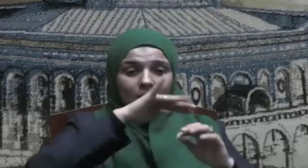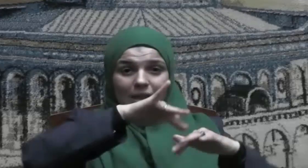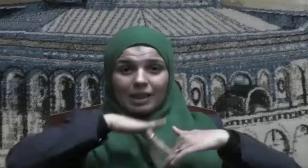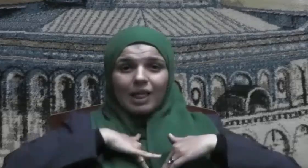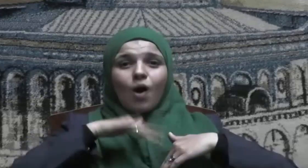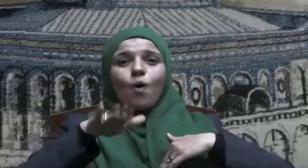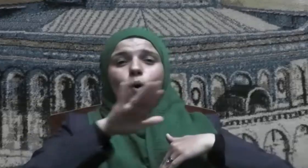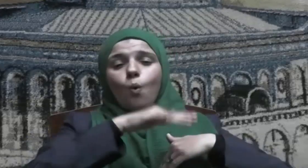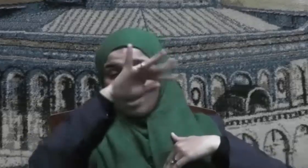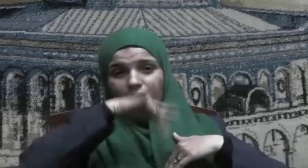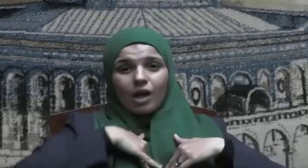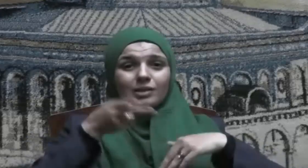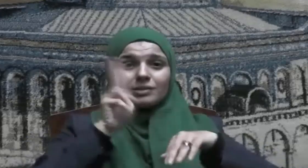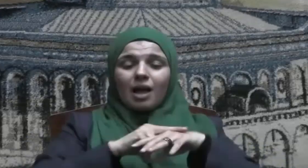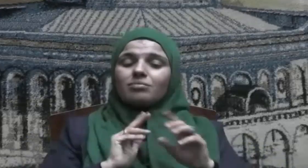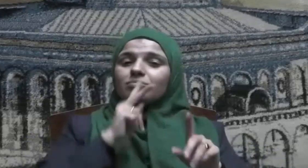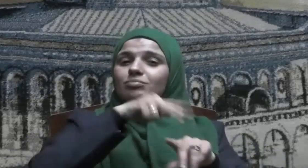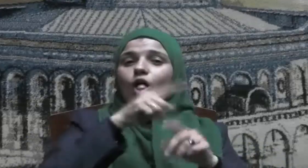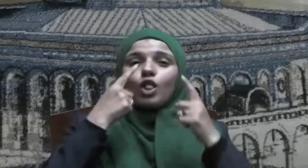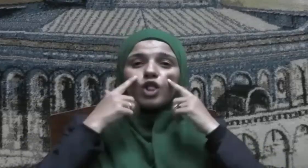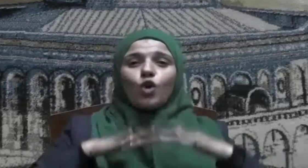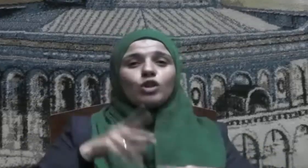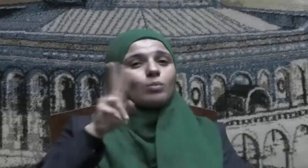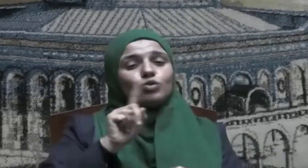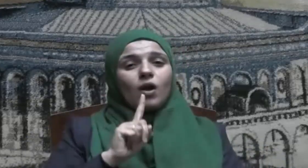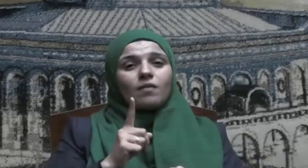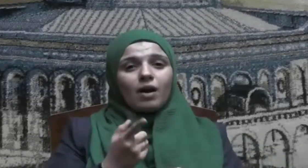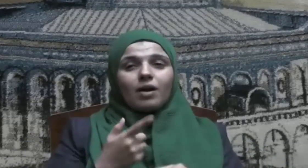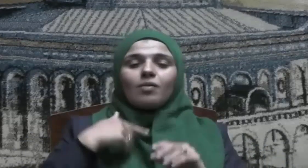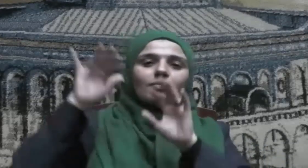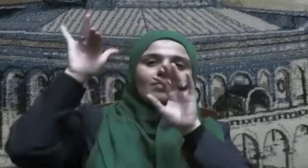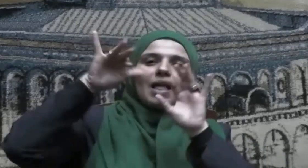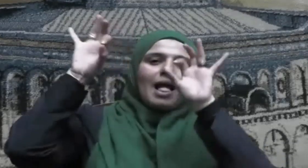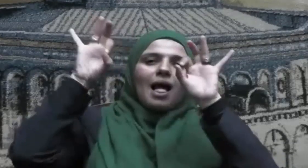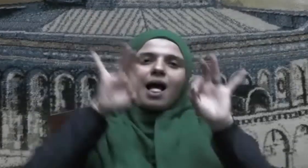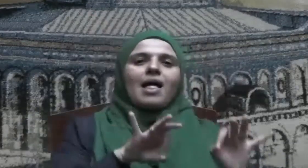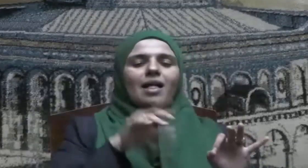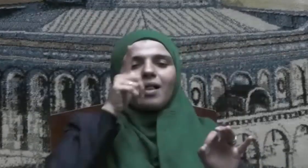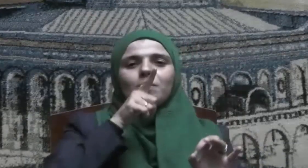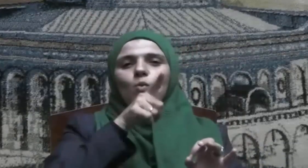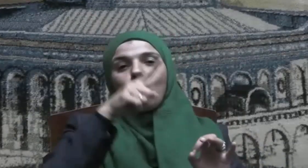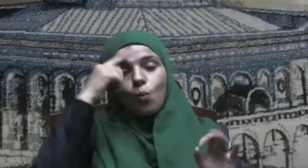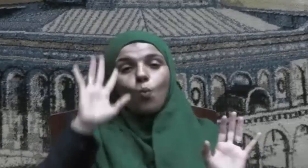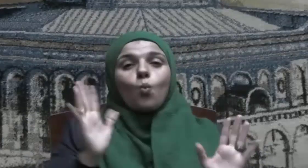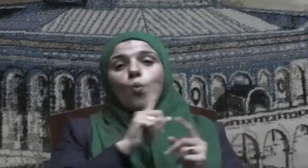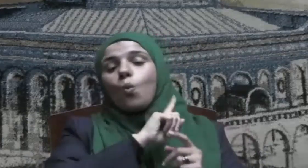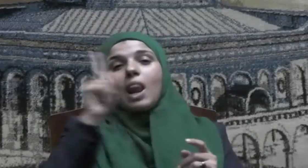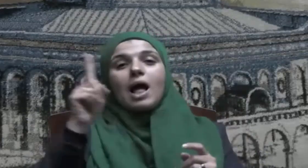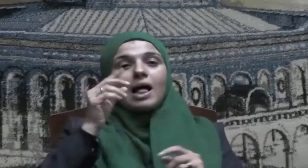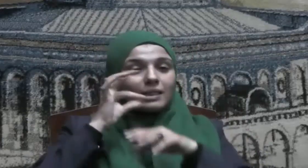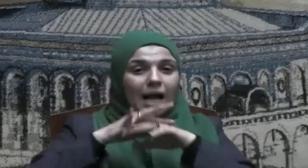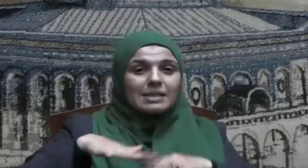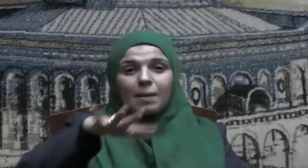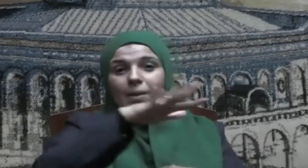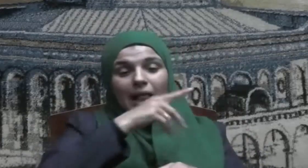يرجعون قال وأنزهت هذه الآية وَلَا تَحْسَمَنَّ الَّذِينَ قُتِلُوا